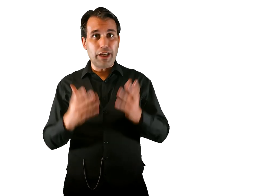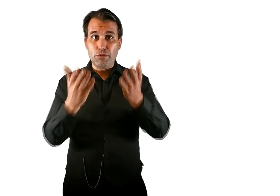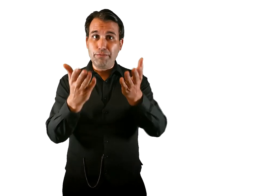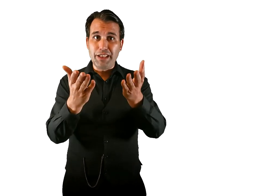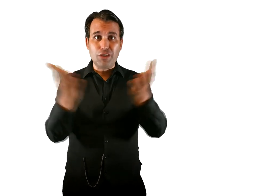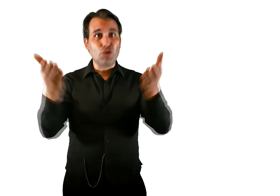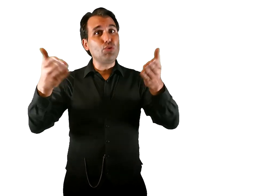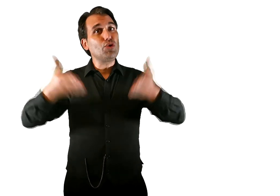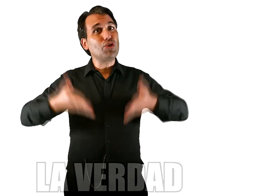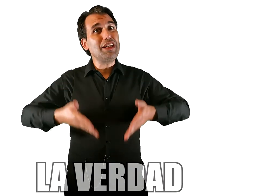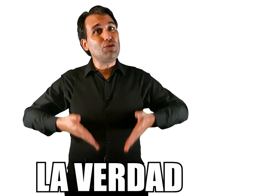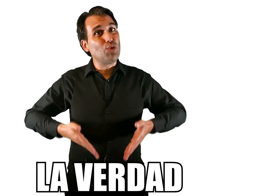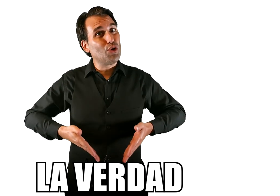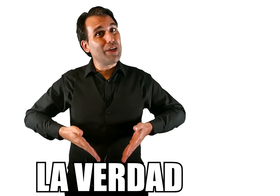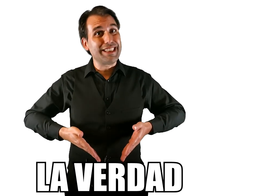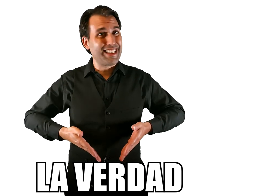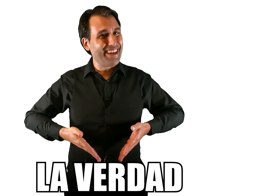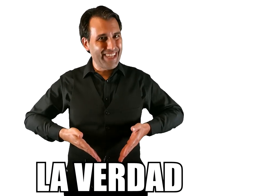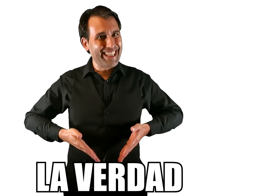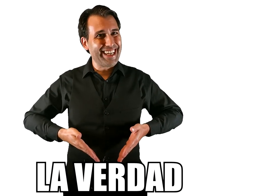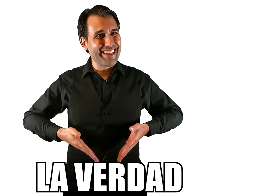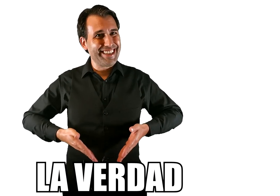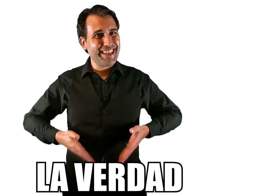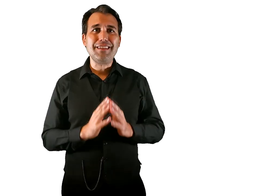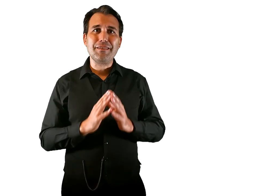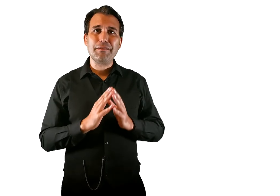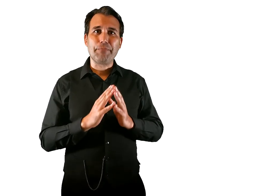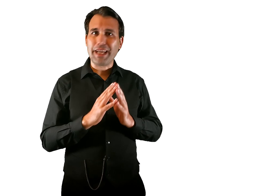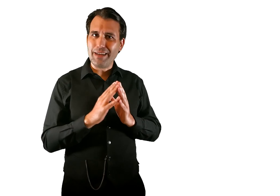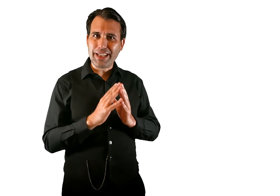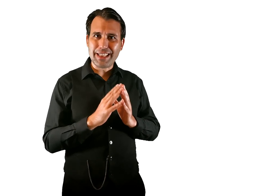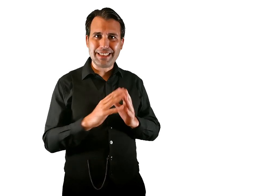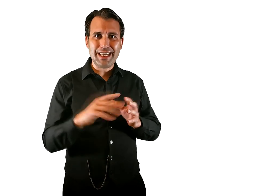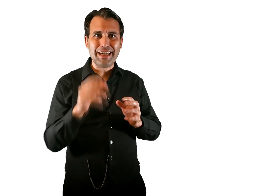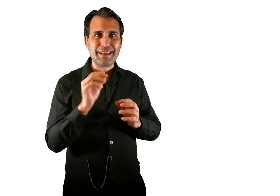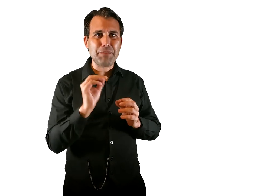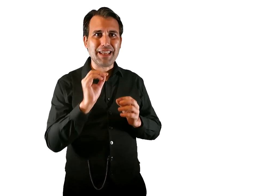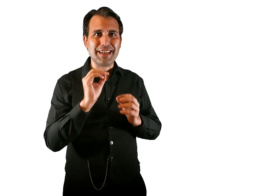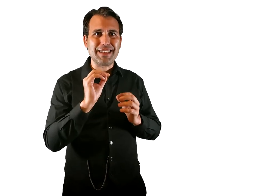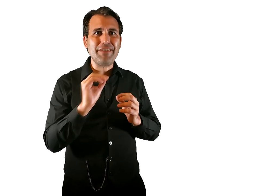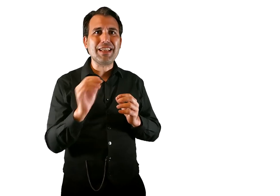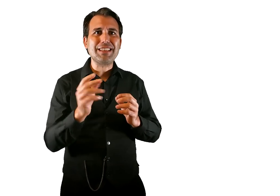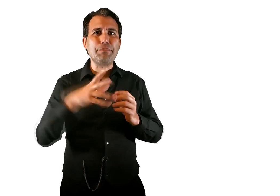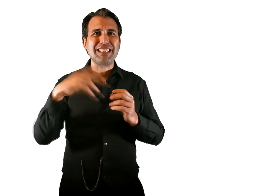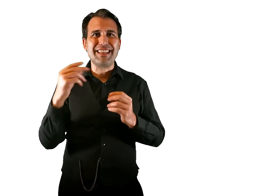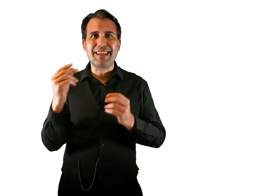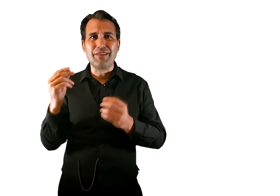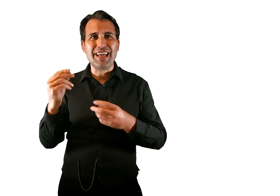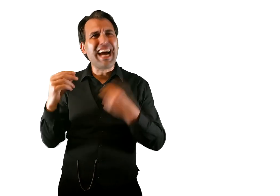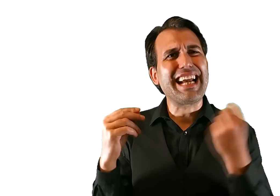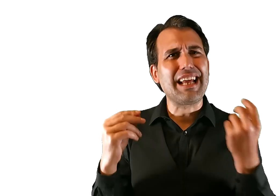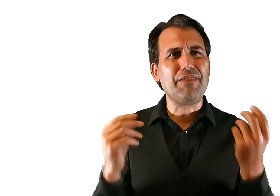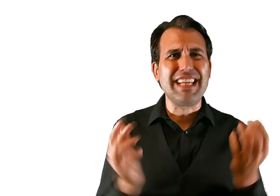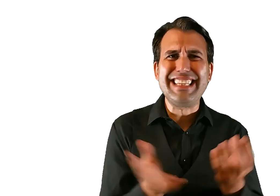en un vídeo cuyo título es la verdad. Y sí, para que la verdad sea aceptada, debe hacerse presentable, agradable,